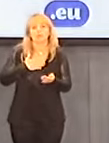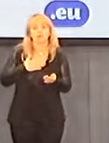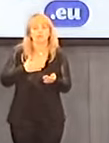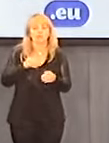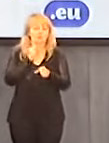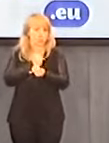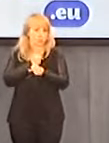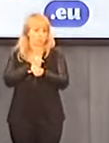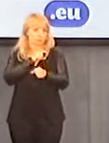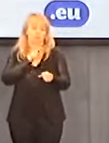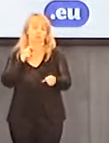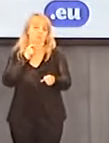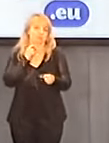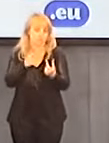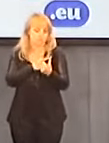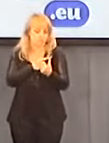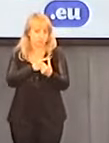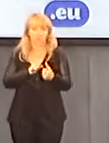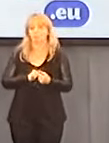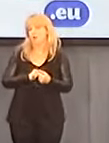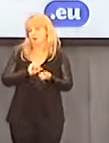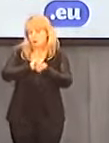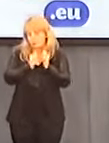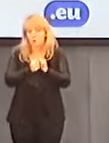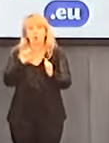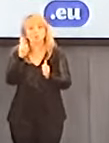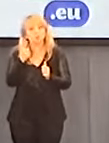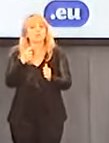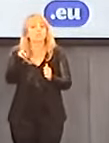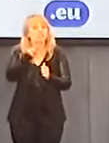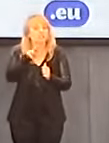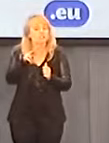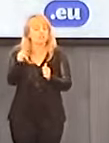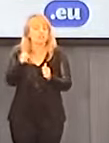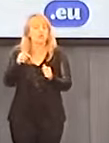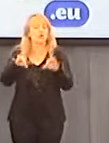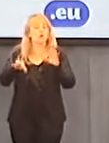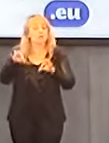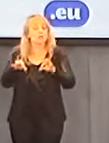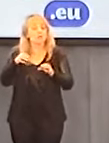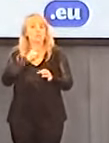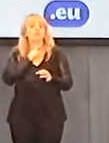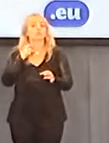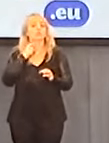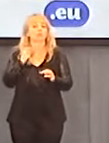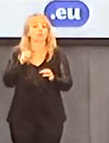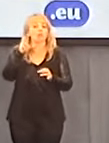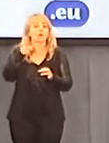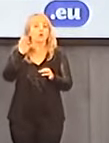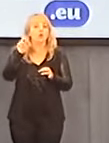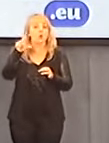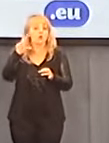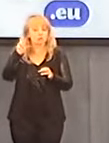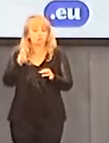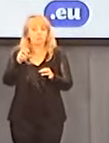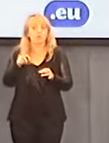Albo wypowiedź rzecznika konferencji Episkopatu Polski, księdza Józefa Kolocha, który mówi,